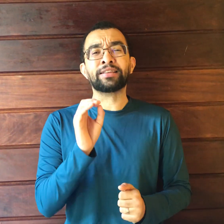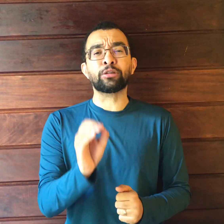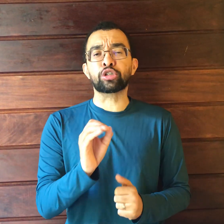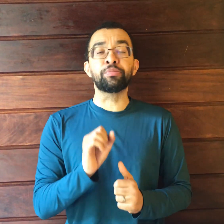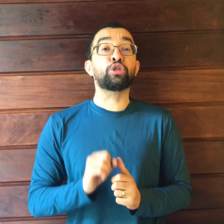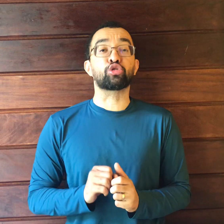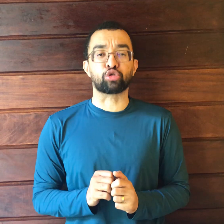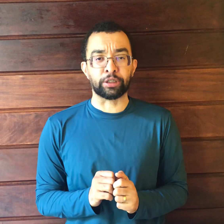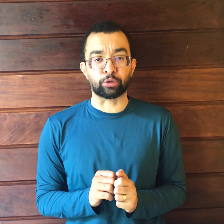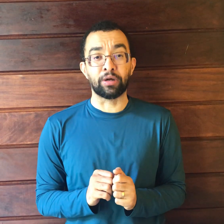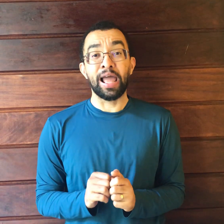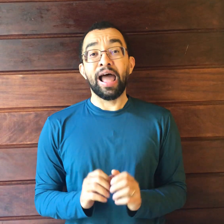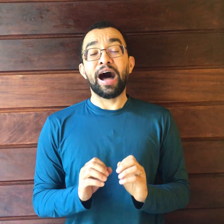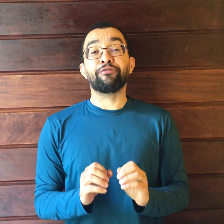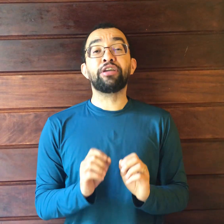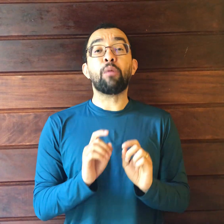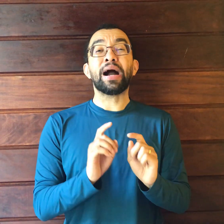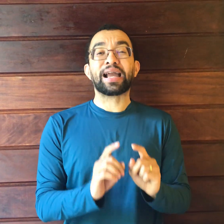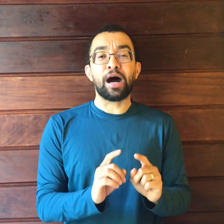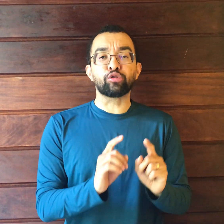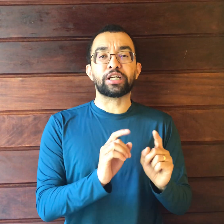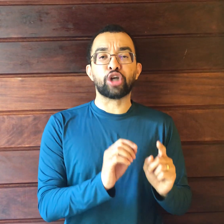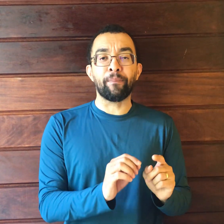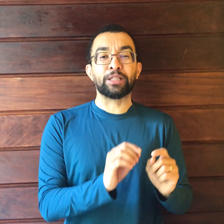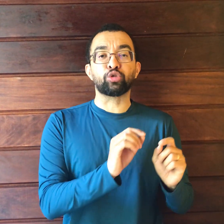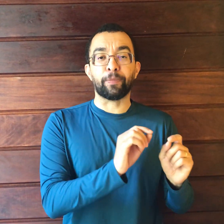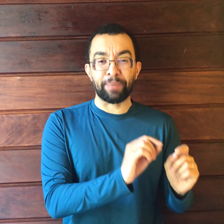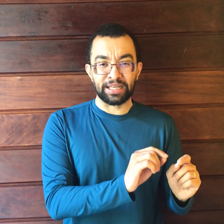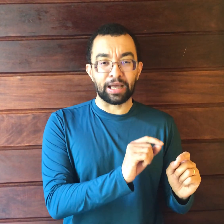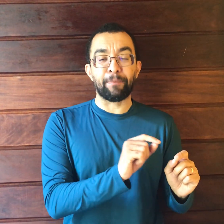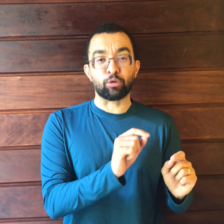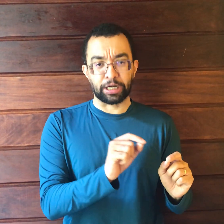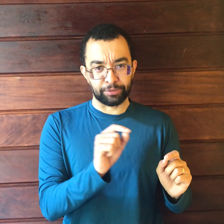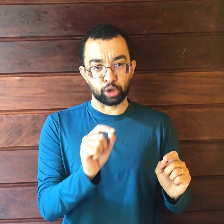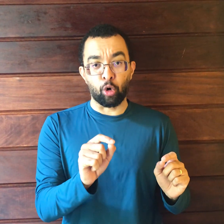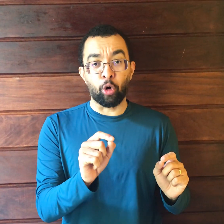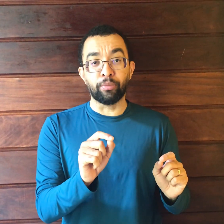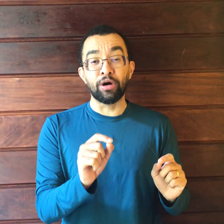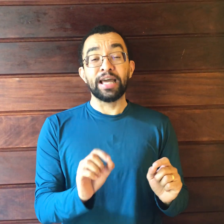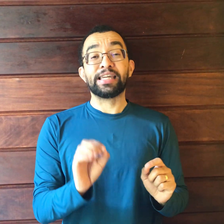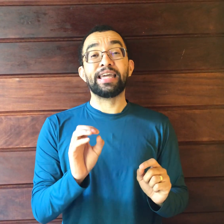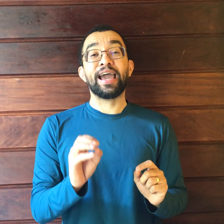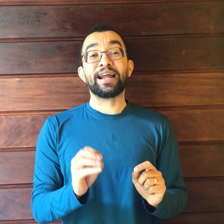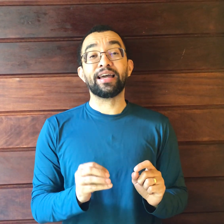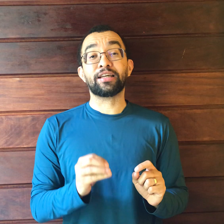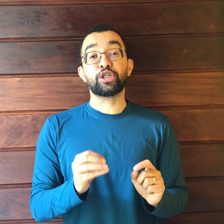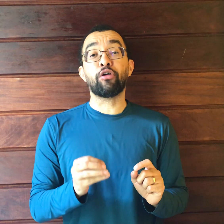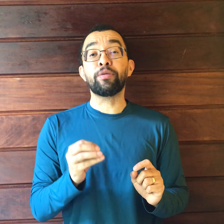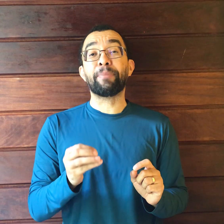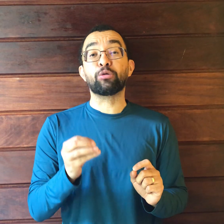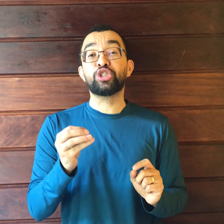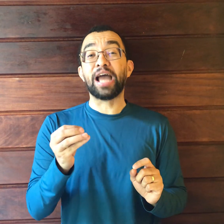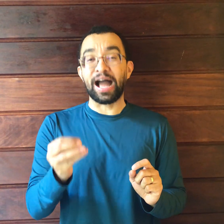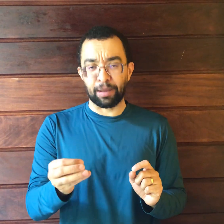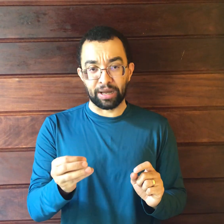até 2018, havia uma causa de aumento de pena para o crime de roubo que era relativa ao emprego de arma.